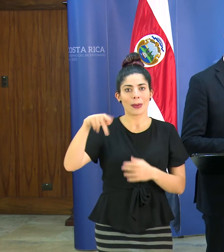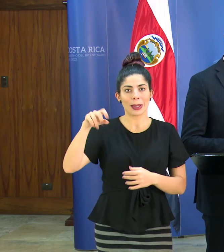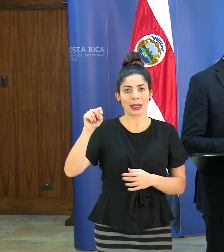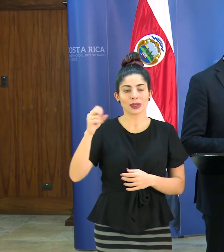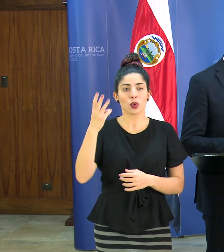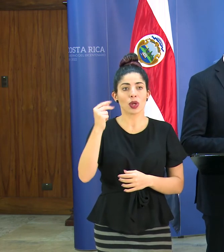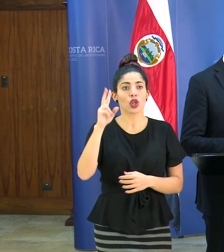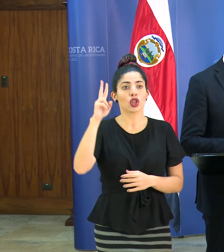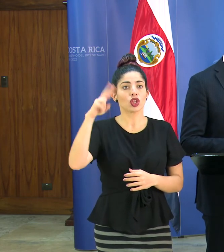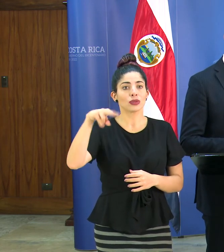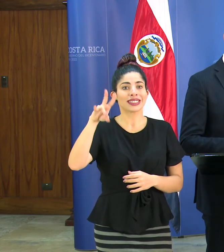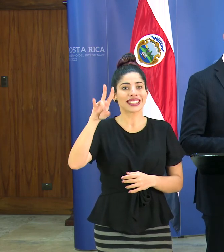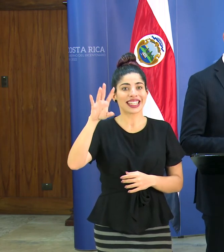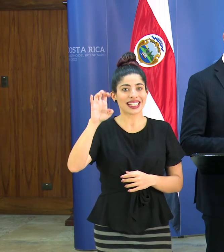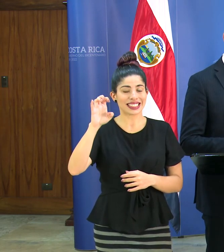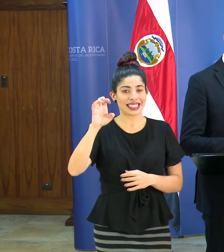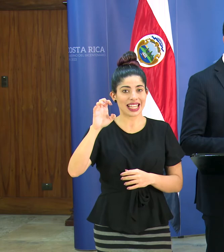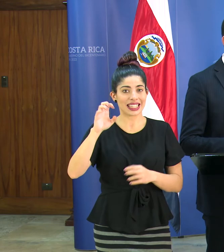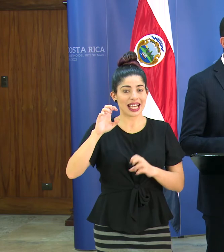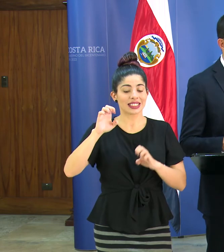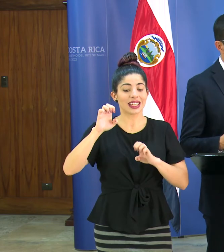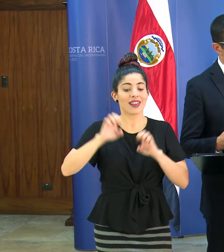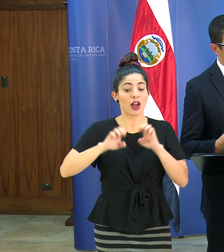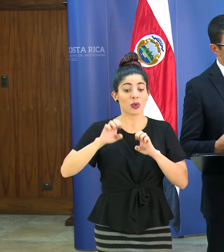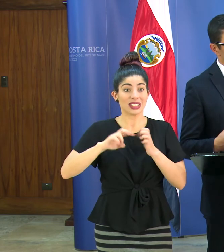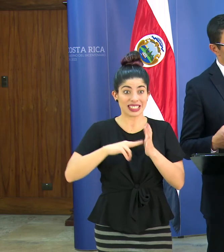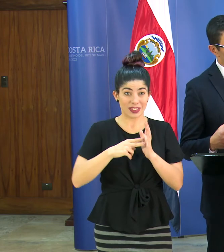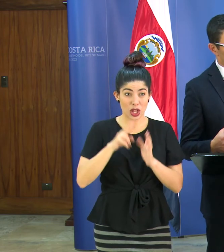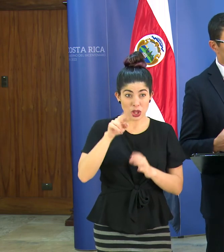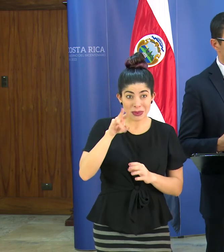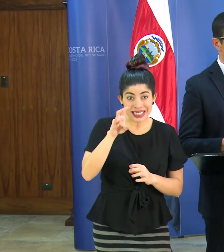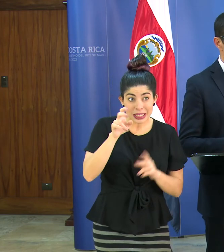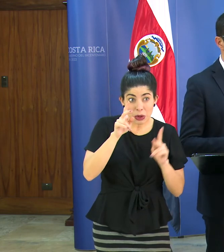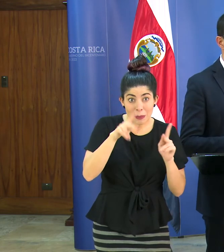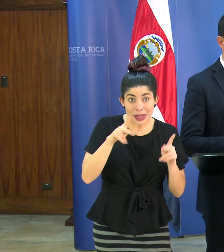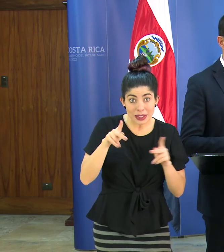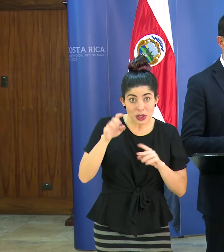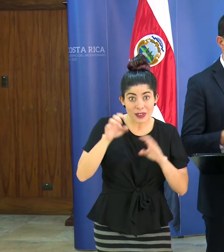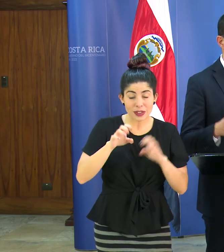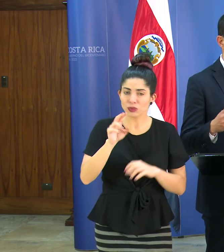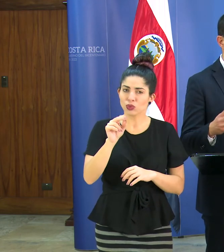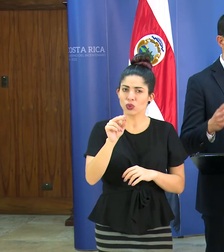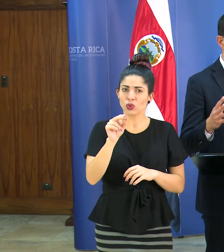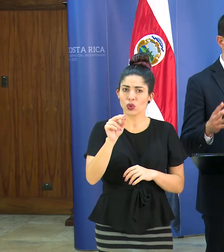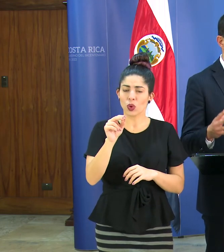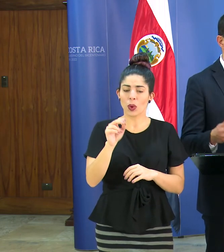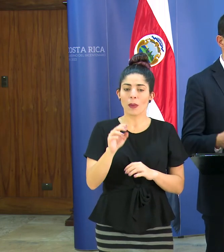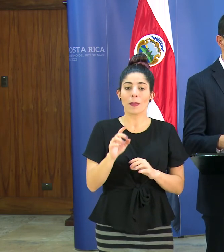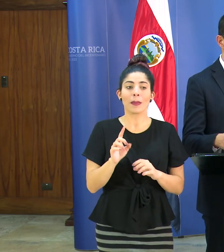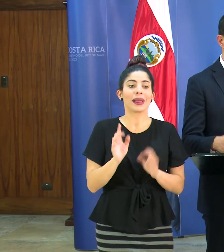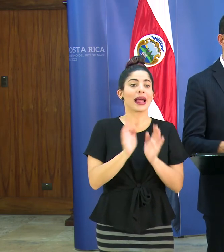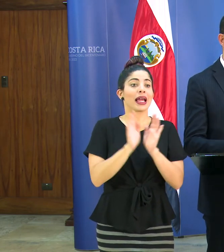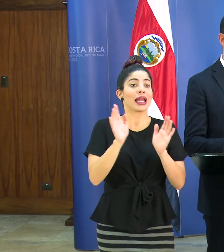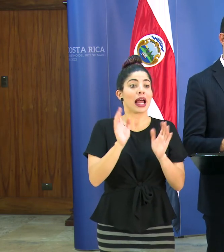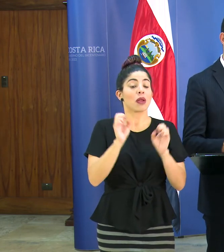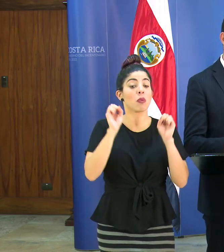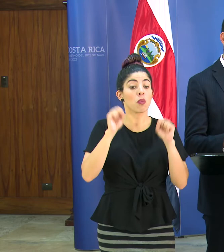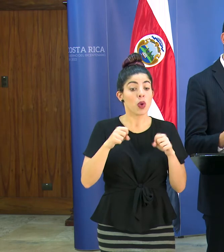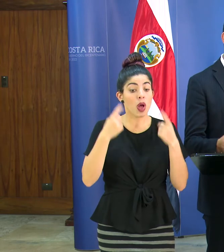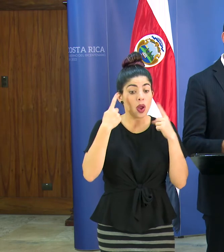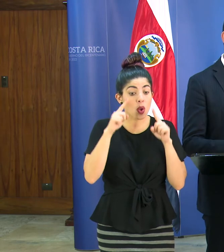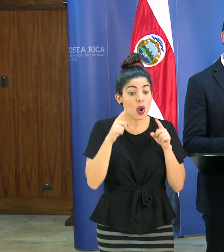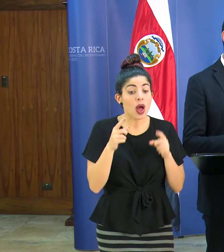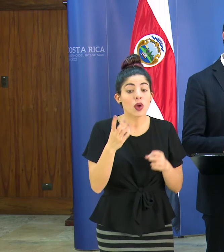.700 reacciones que eso no significa que sean 2.700 personas que se puedan analizar o en teoría en primera instancia si se pueden lograr